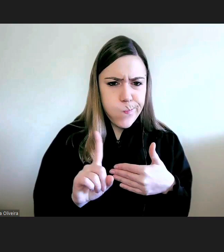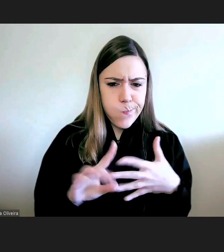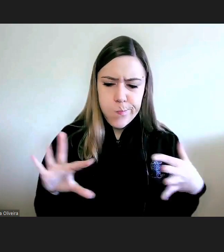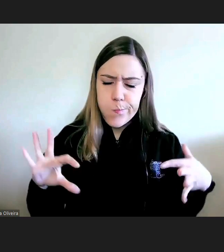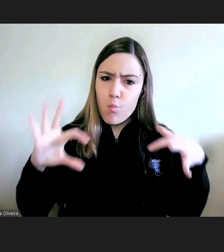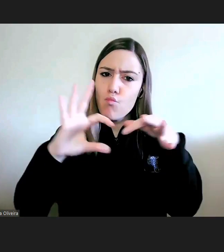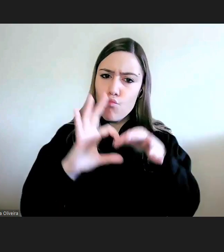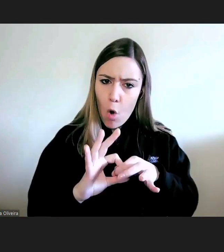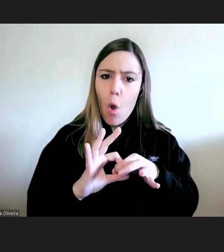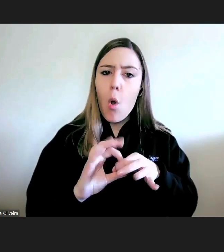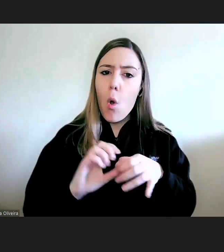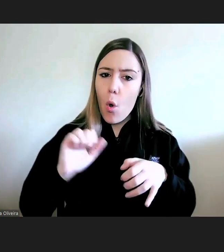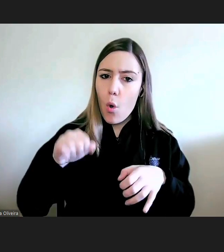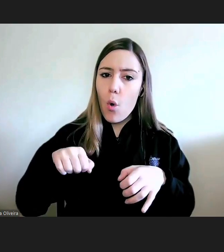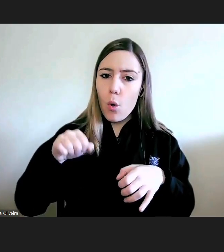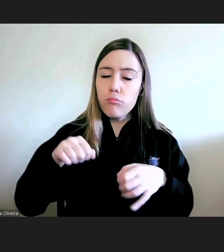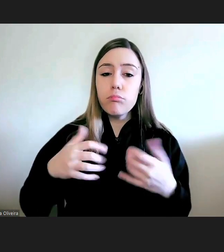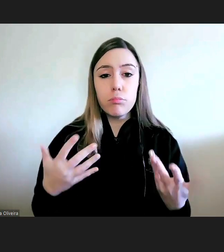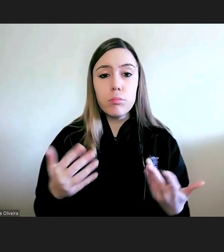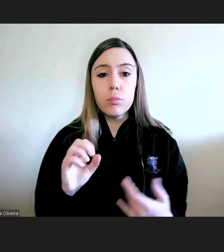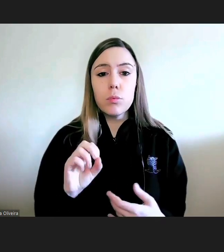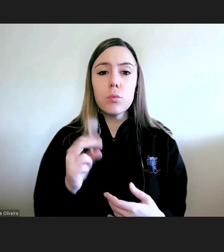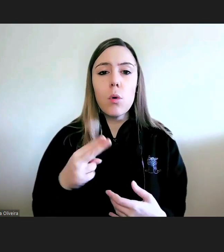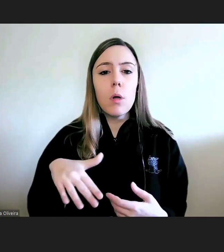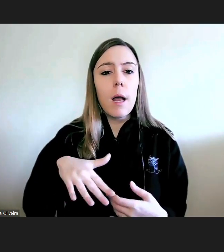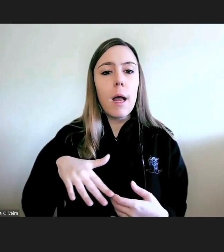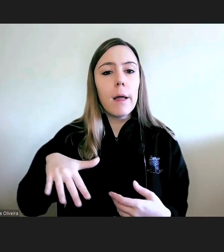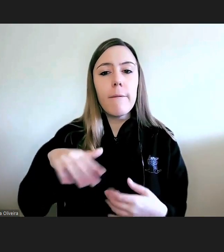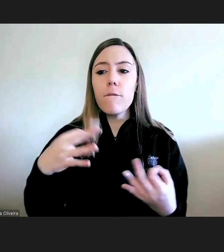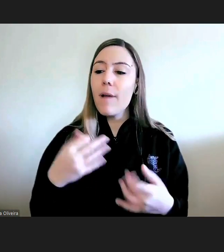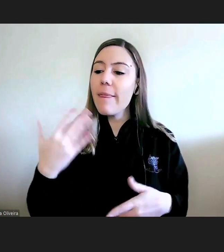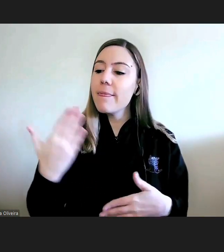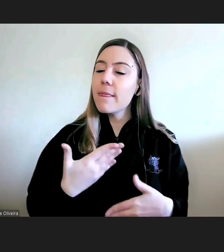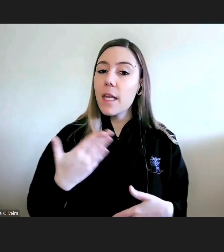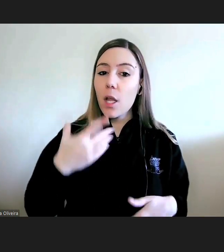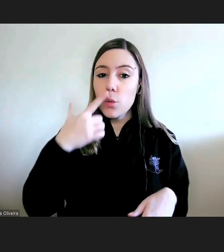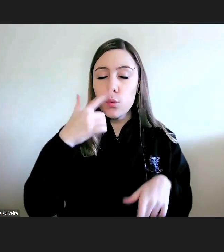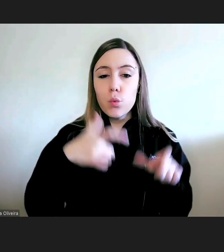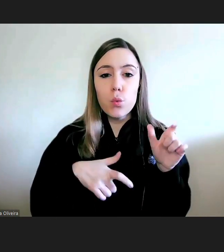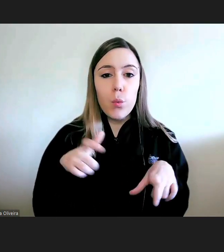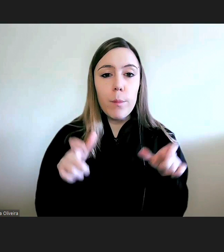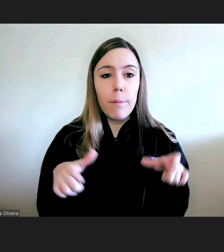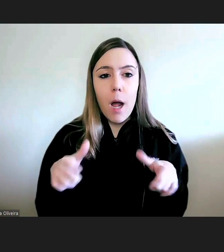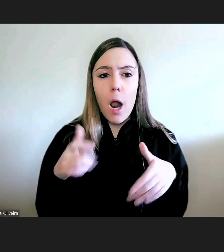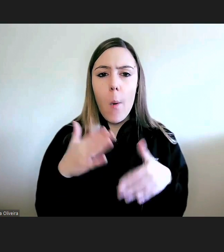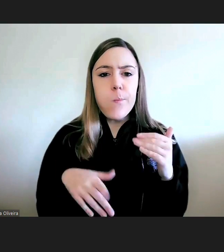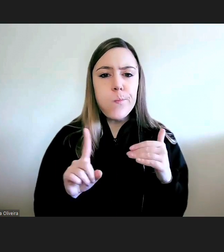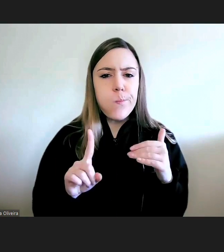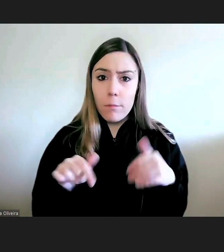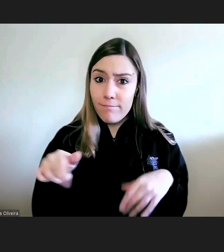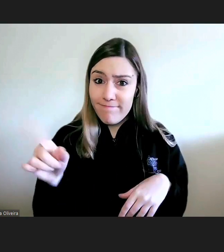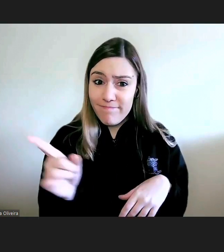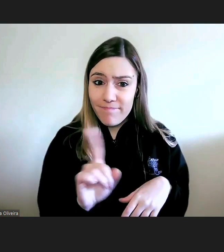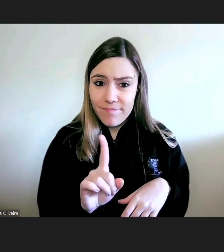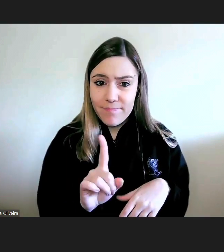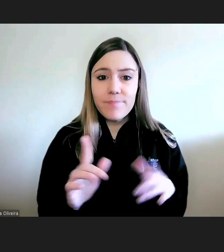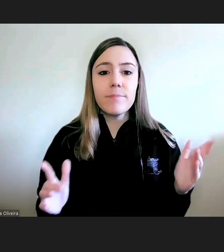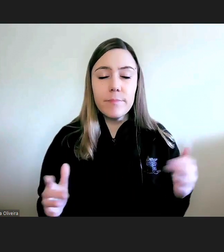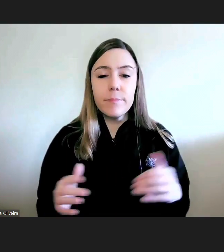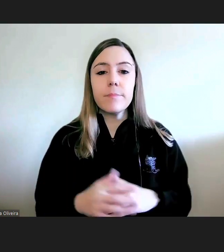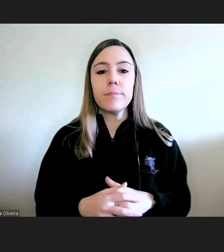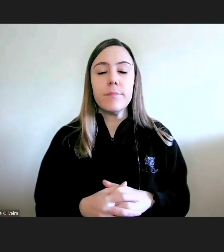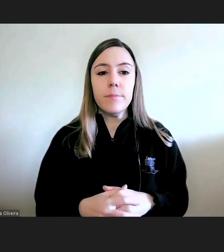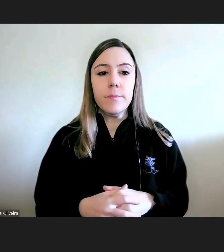humanos não estejam em causa ou um espaço em que eles não se não se realizem em que não seja possível eles